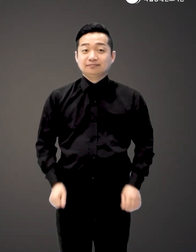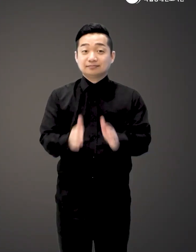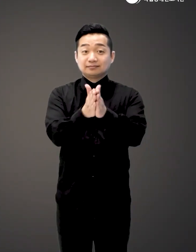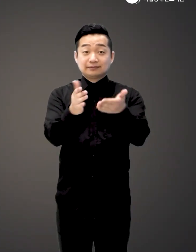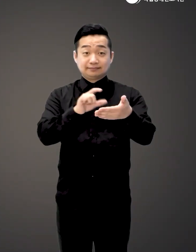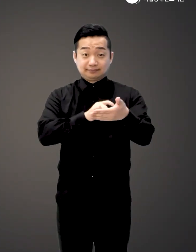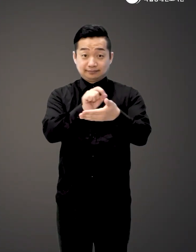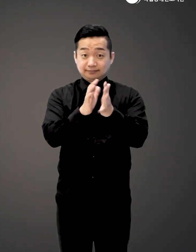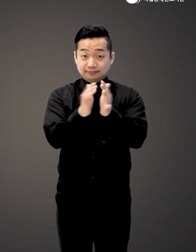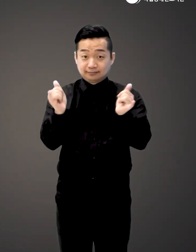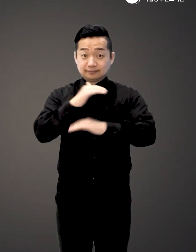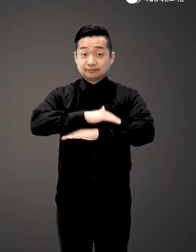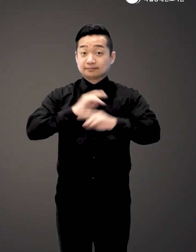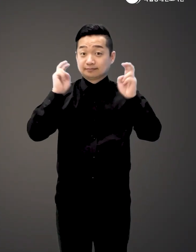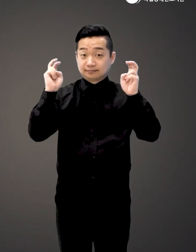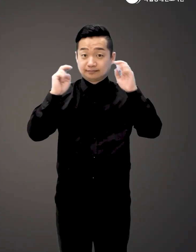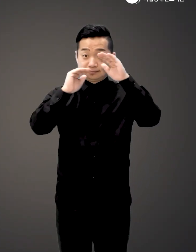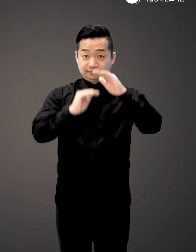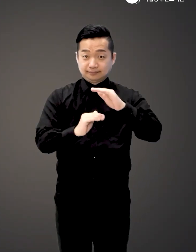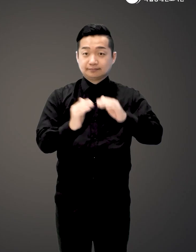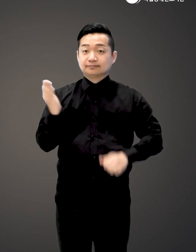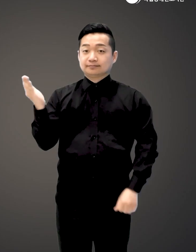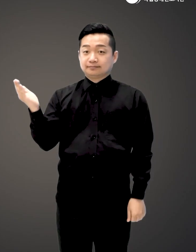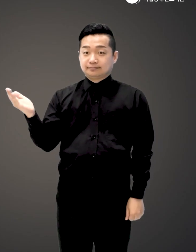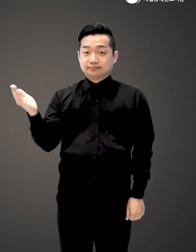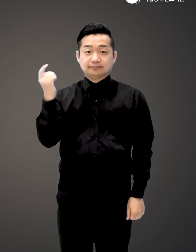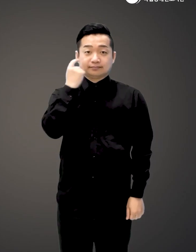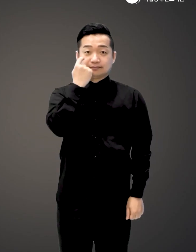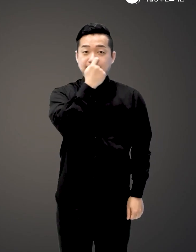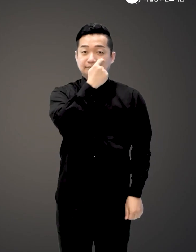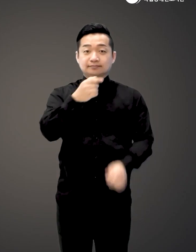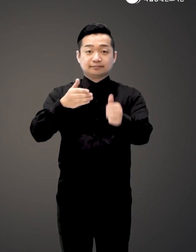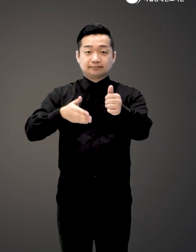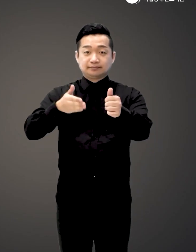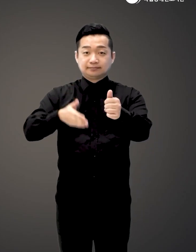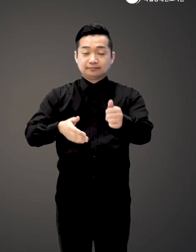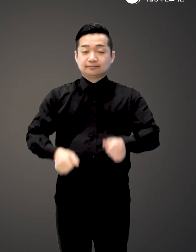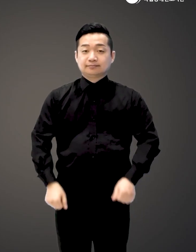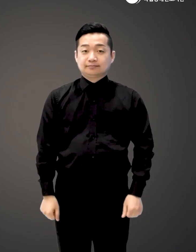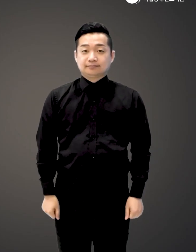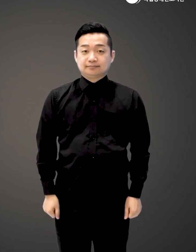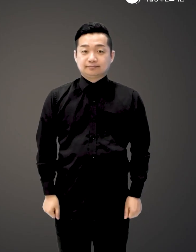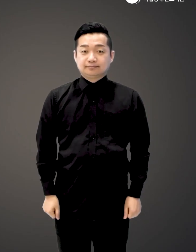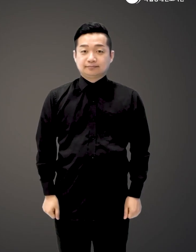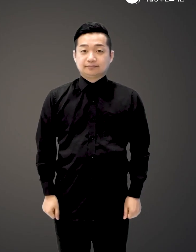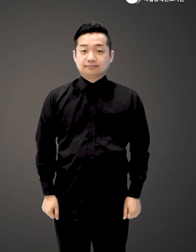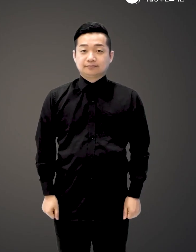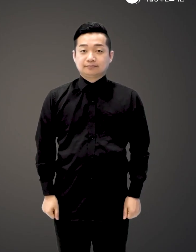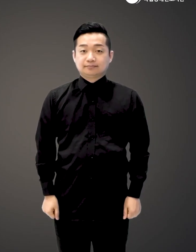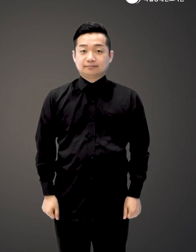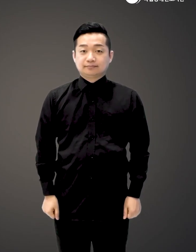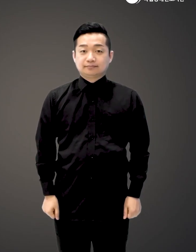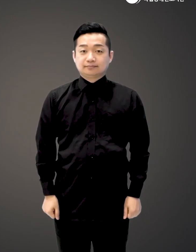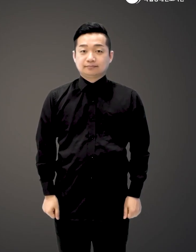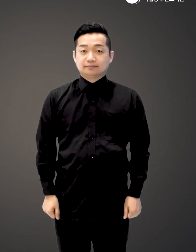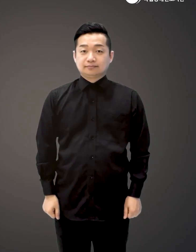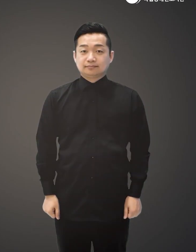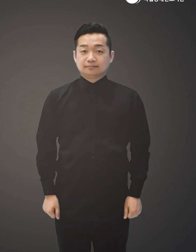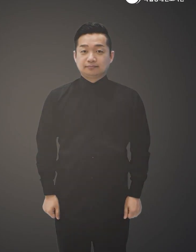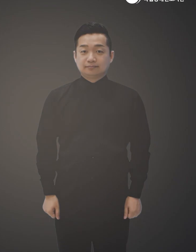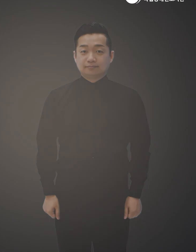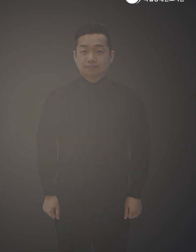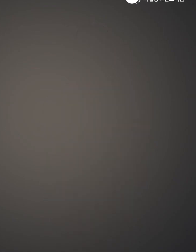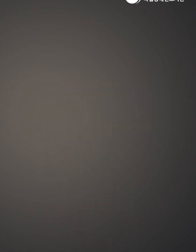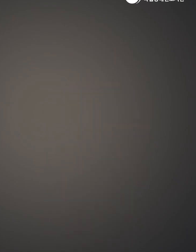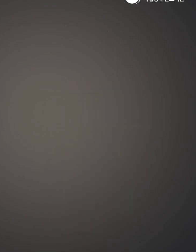도서명 당신의 하루가 가벼웠으면 좋겠습니다 저자 이미깡 출판사 다산북스